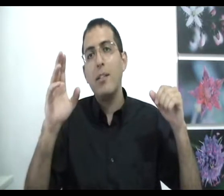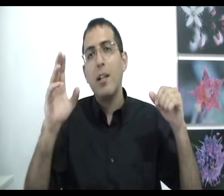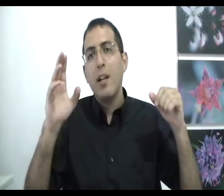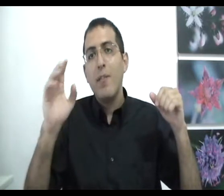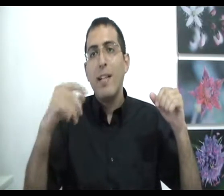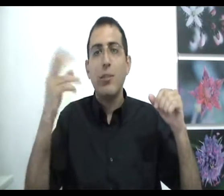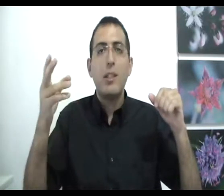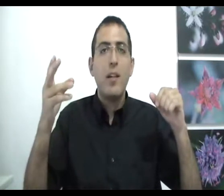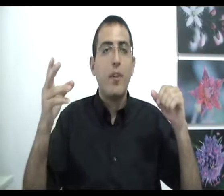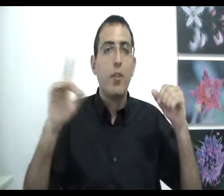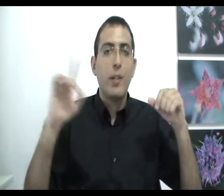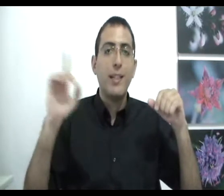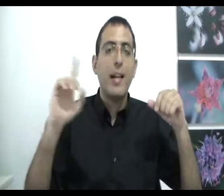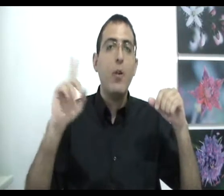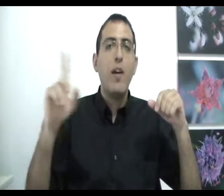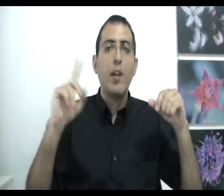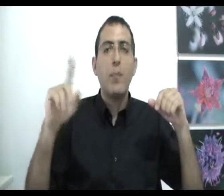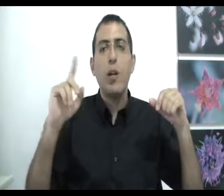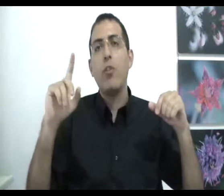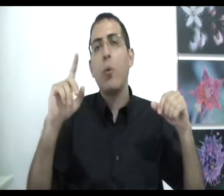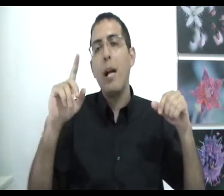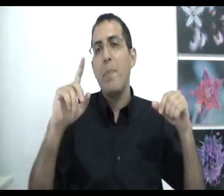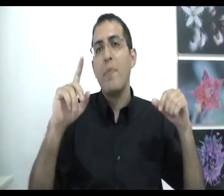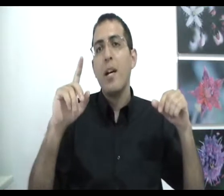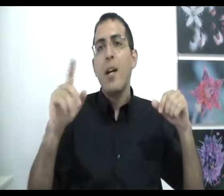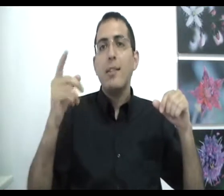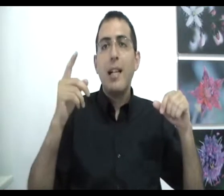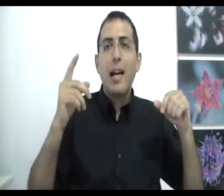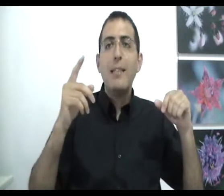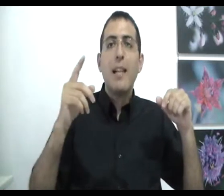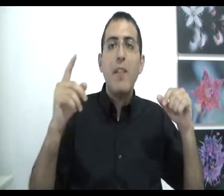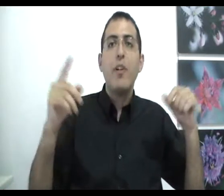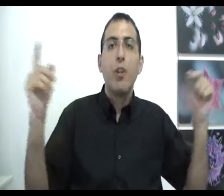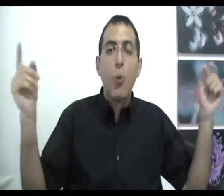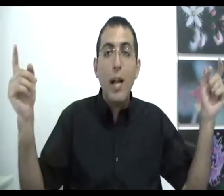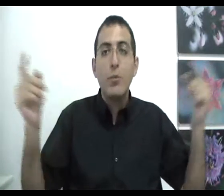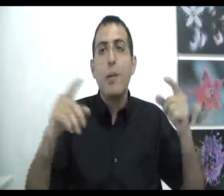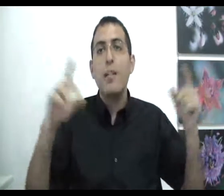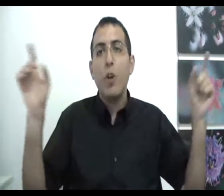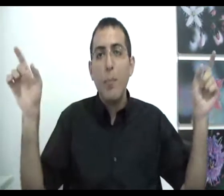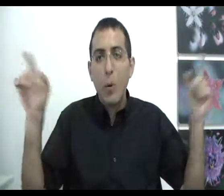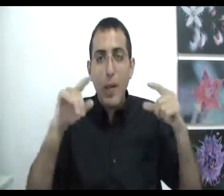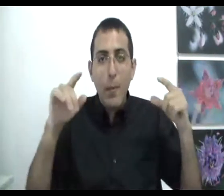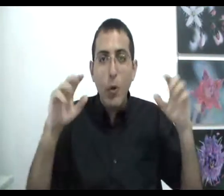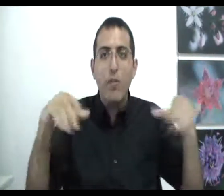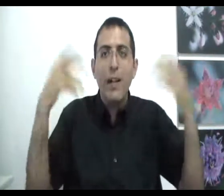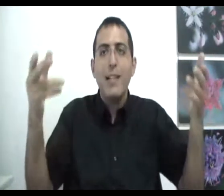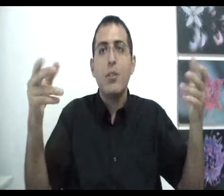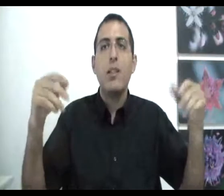ולעשות את ההפך שלו כי זה עדיין לא ההפך המוחלט של כולם צריך לקחת את ההפך של כולם, זאת אומרת לבדוק מה כולם אמרו ולעשות את